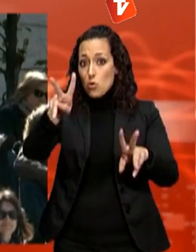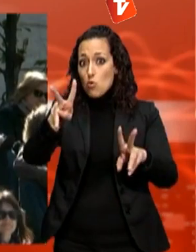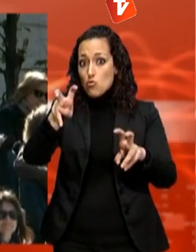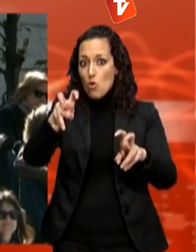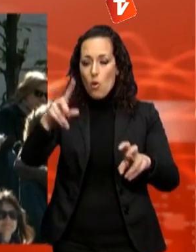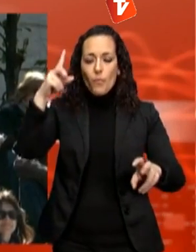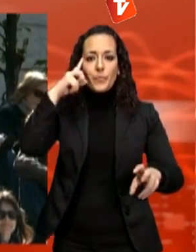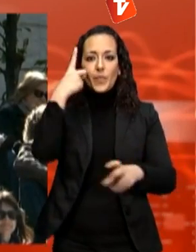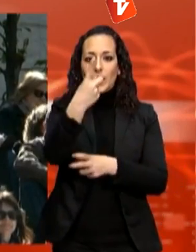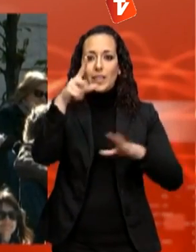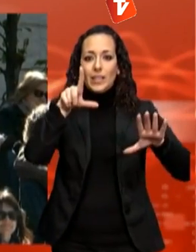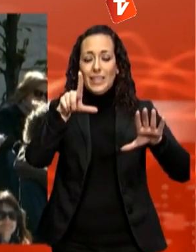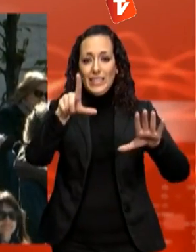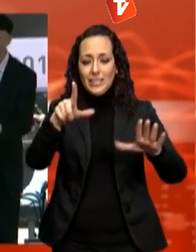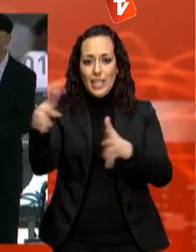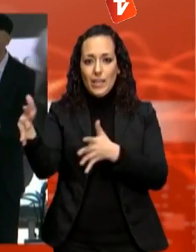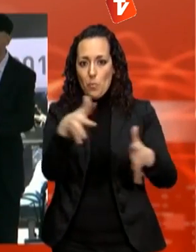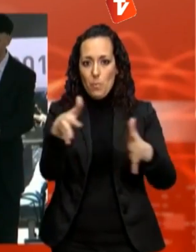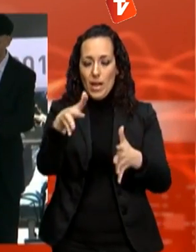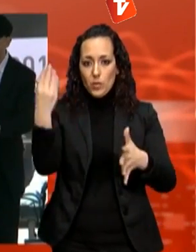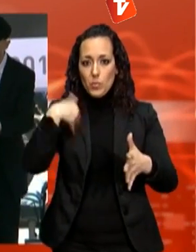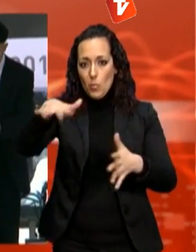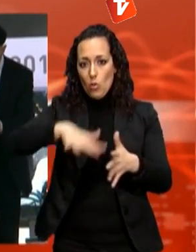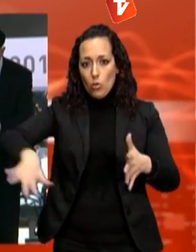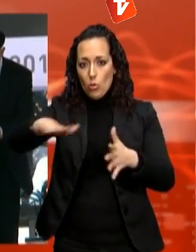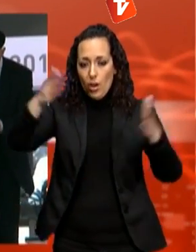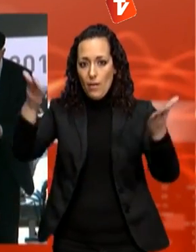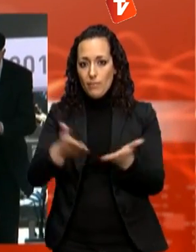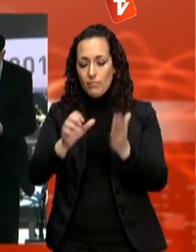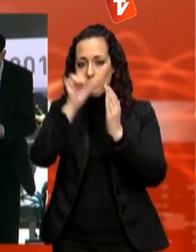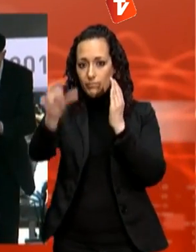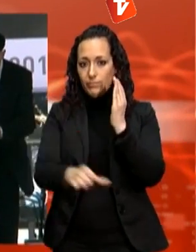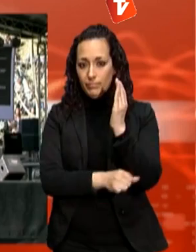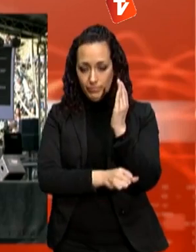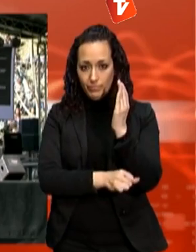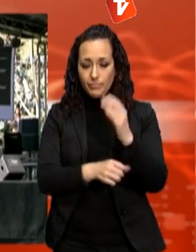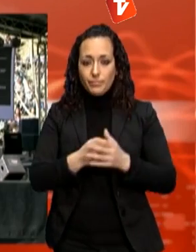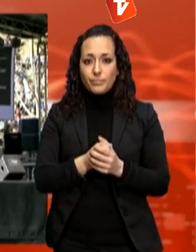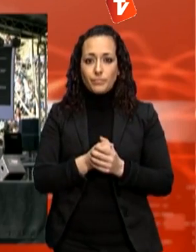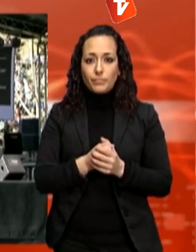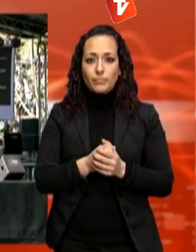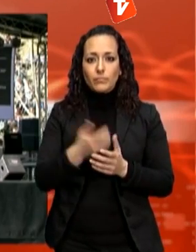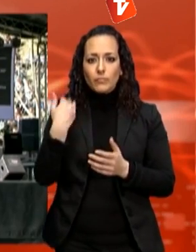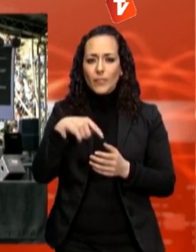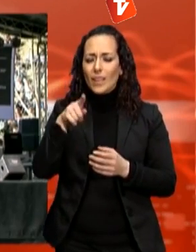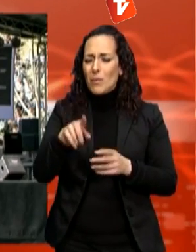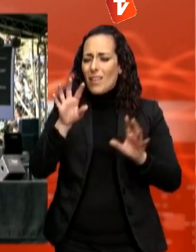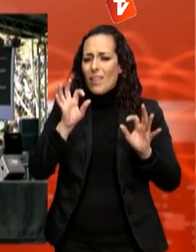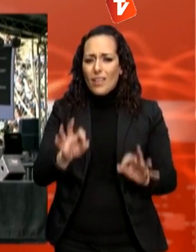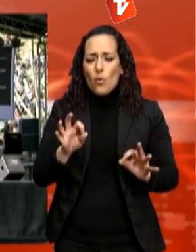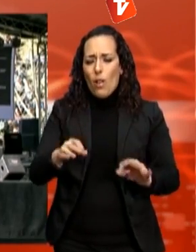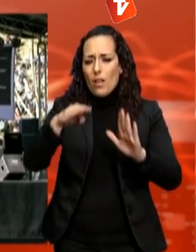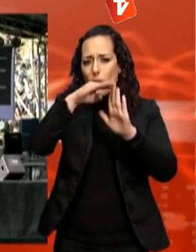de març al torrent de la Font d'en Sagrera, també al Parc de Vallparadís. El festival d'aquest any manté l'actualitat i la qualitat dels concerts amb una